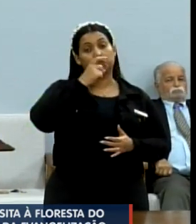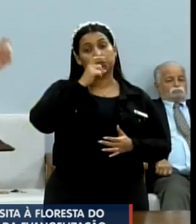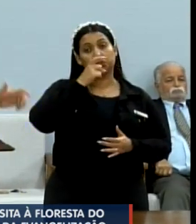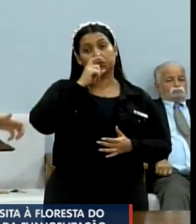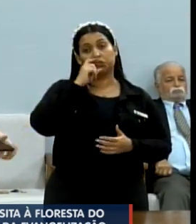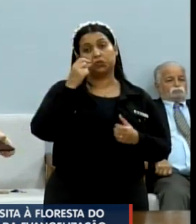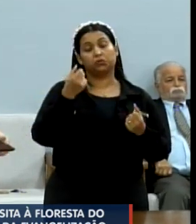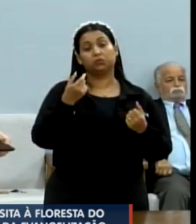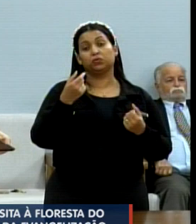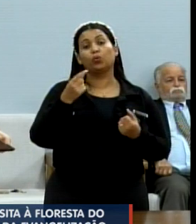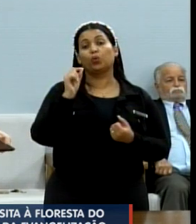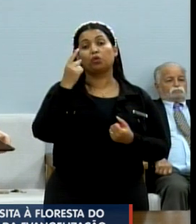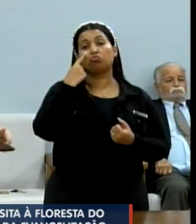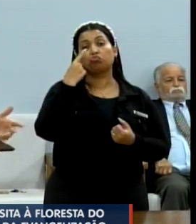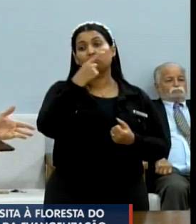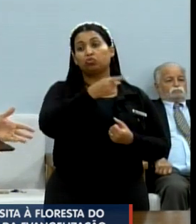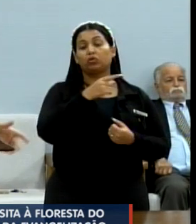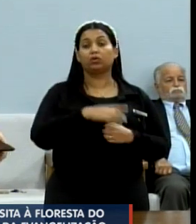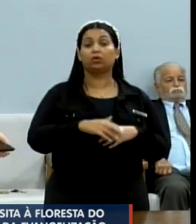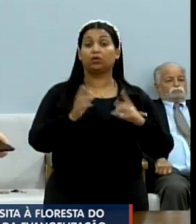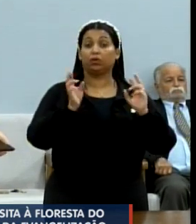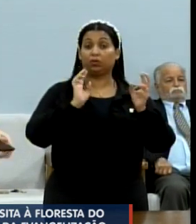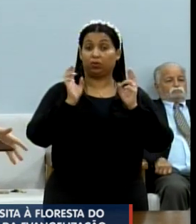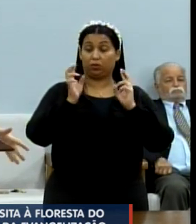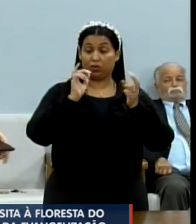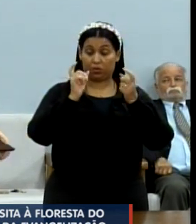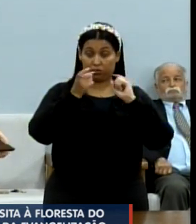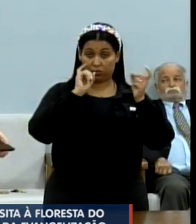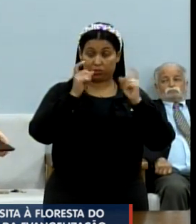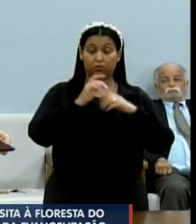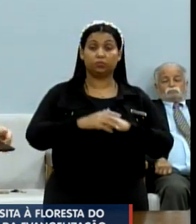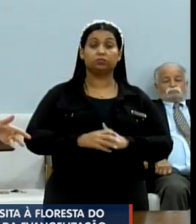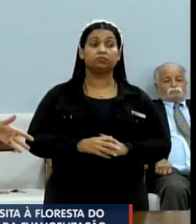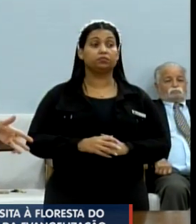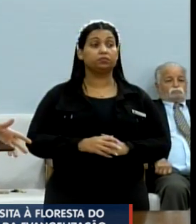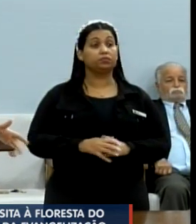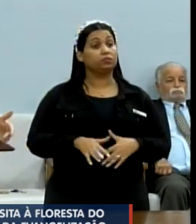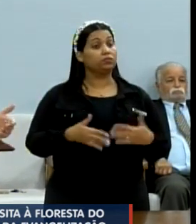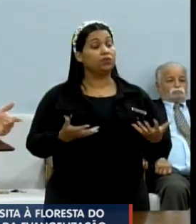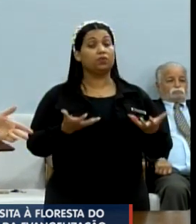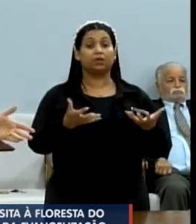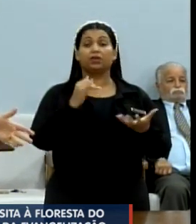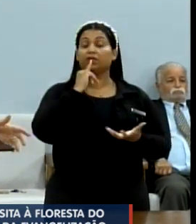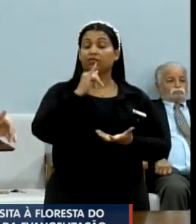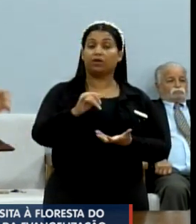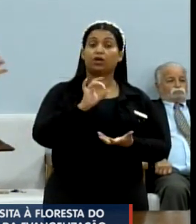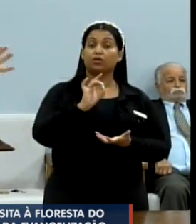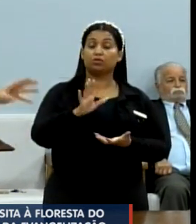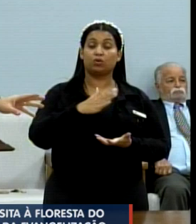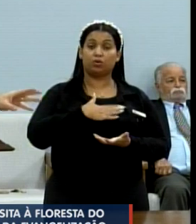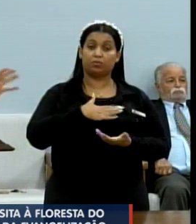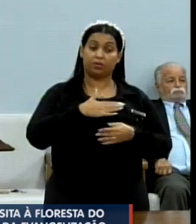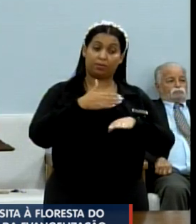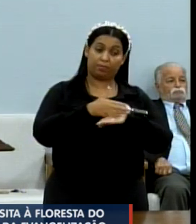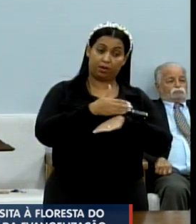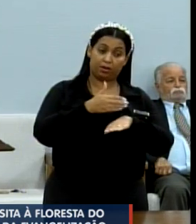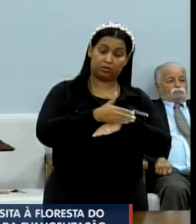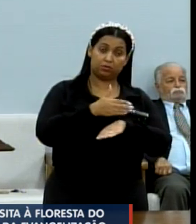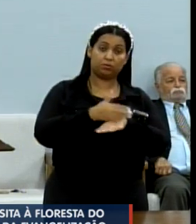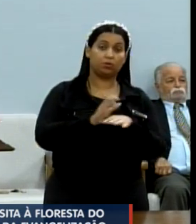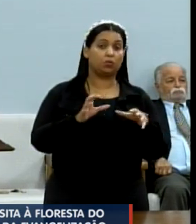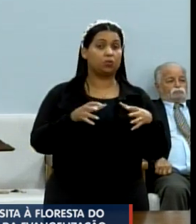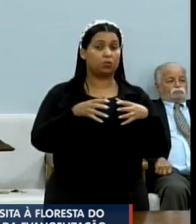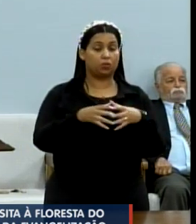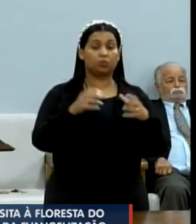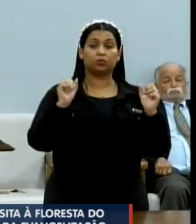foi constatado lá, ele, acredito eu, que ele falará mais daqui a pouco. Então era isso que eu queria ressaltar, somente a minha participação como membro da